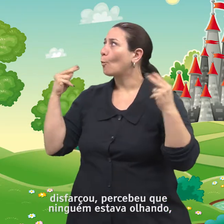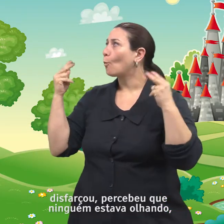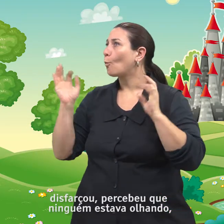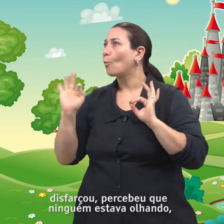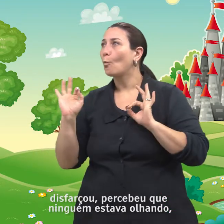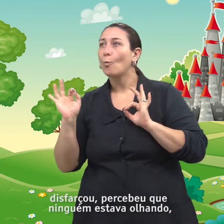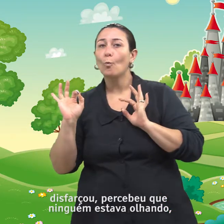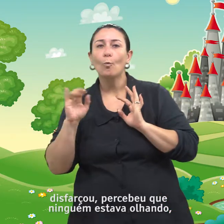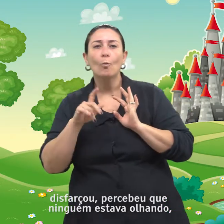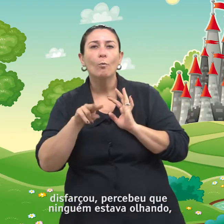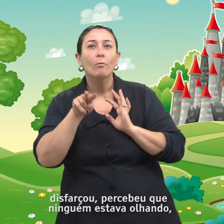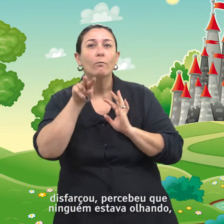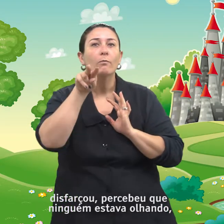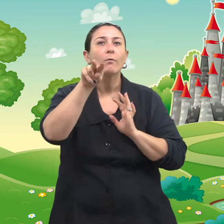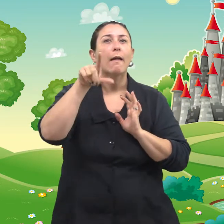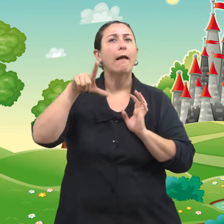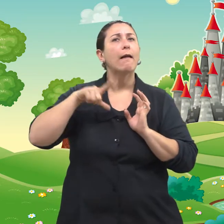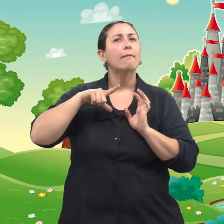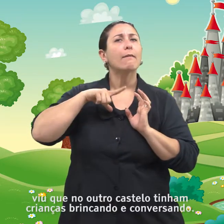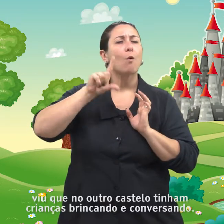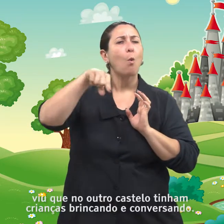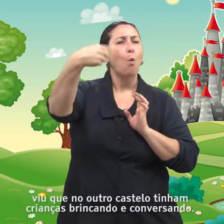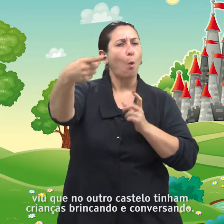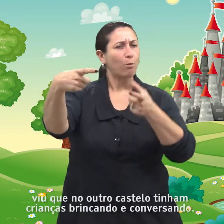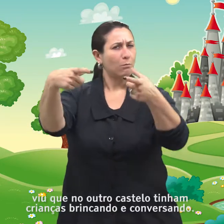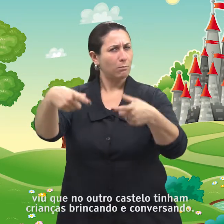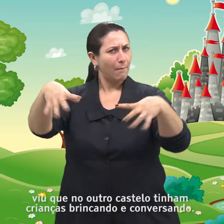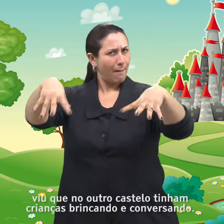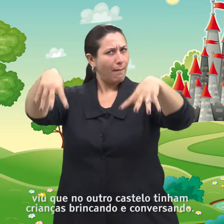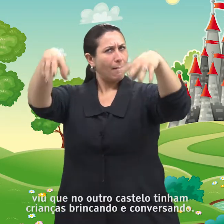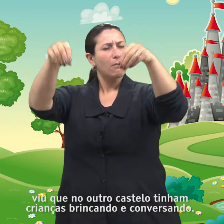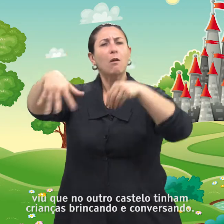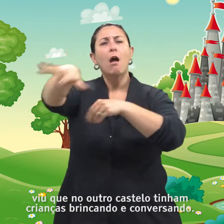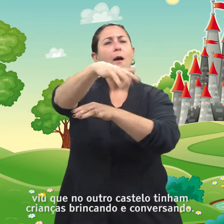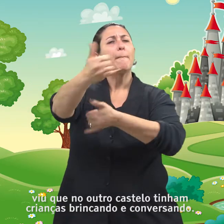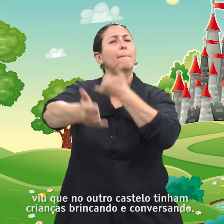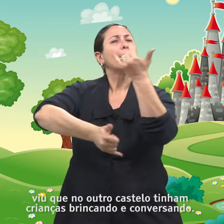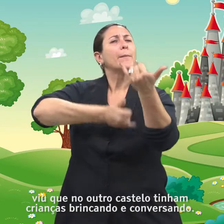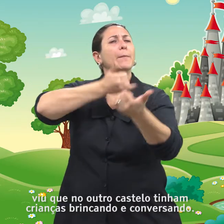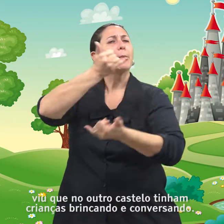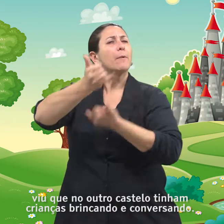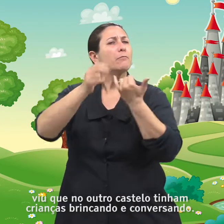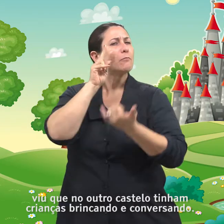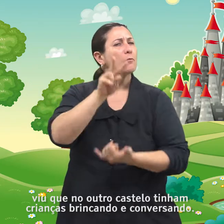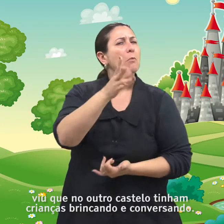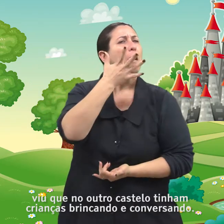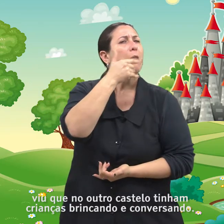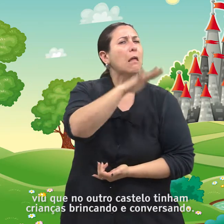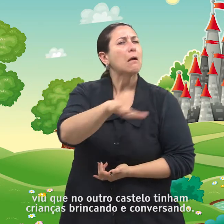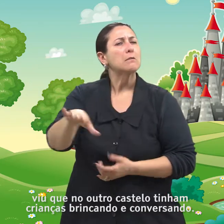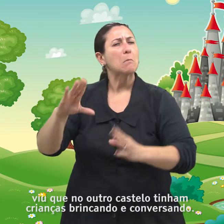que ninguém estava olhando. Viu que no outro castelo tinham crianças brincando e conversando.